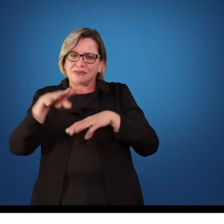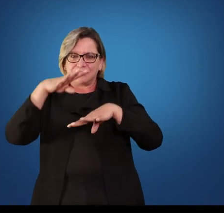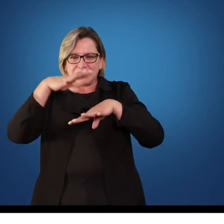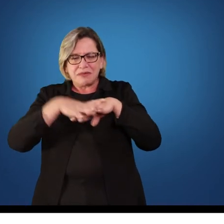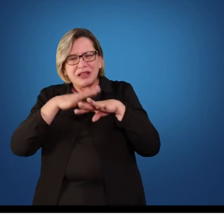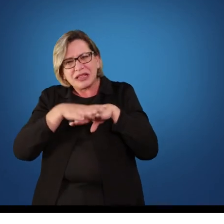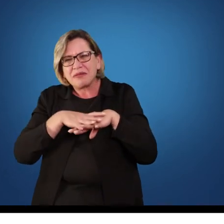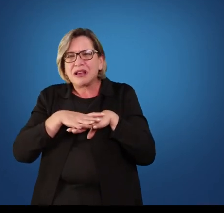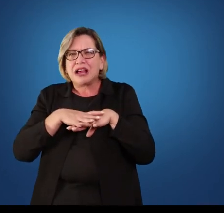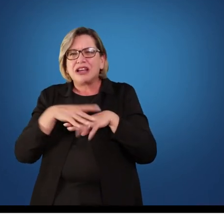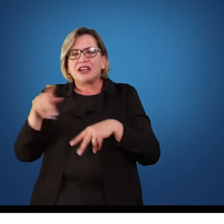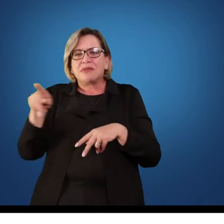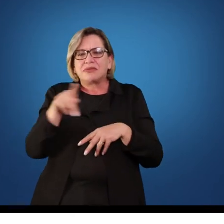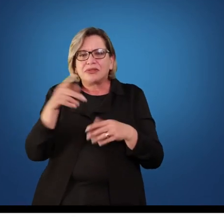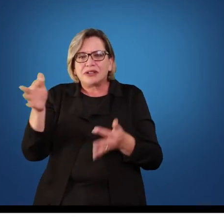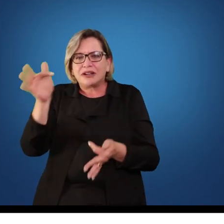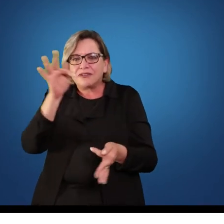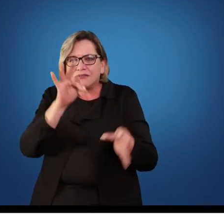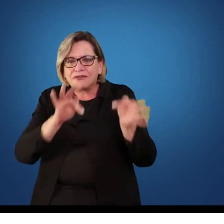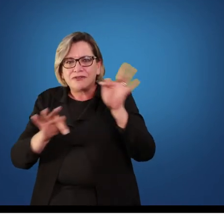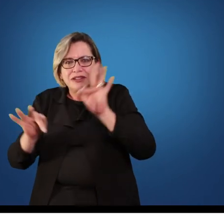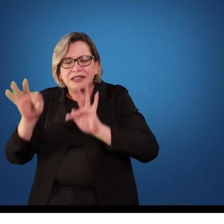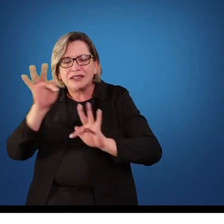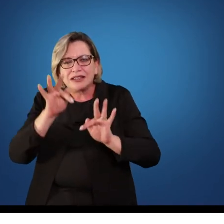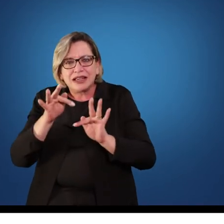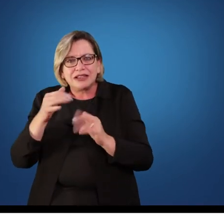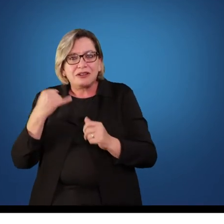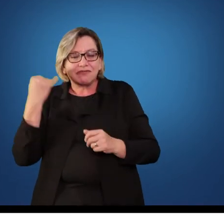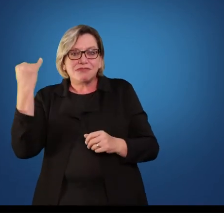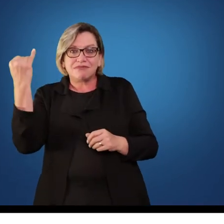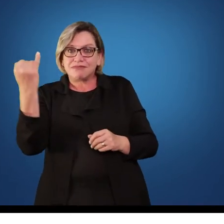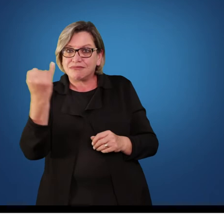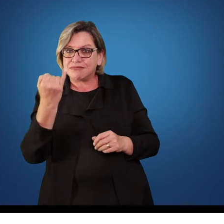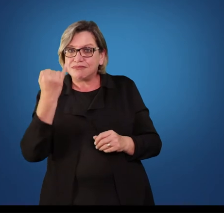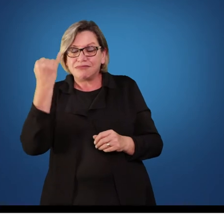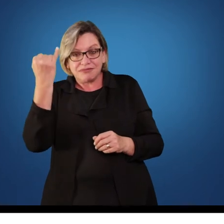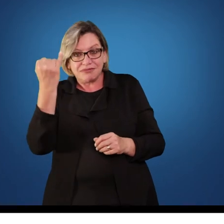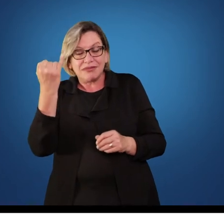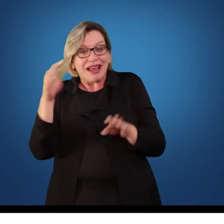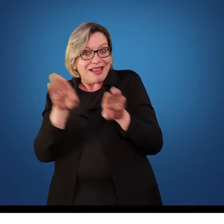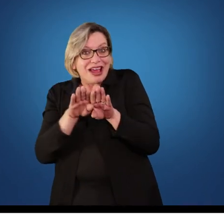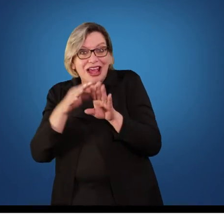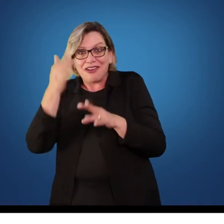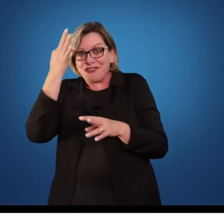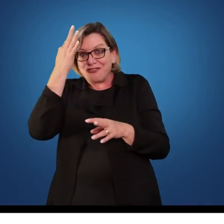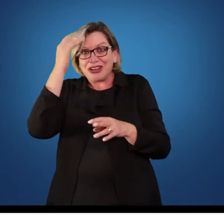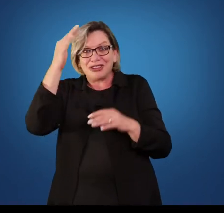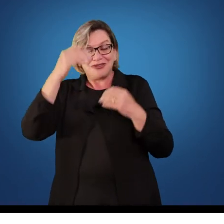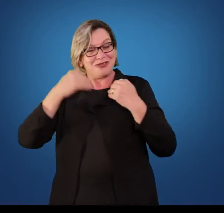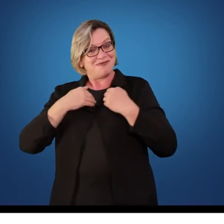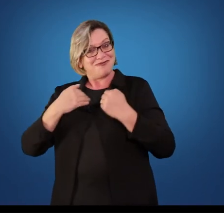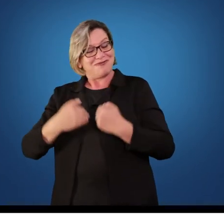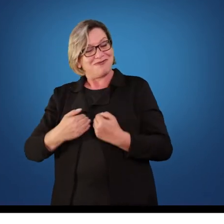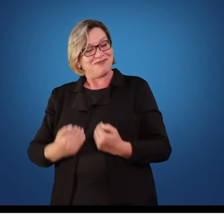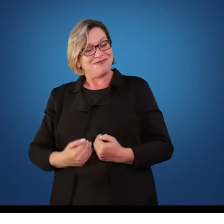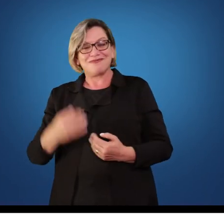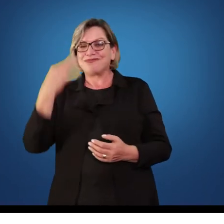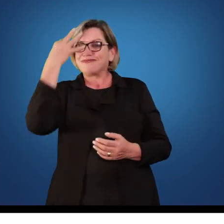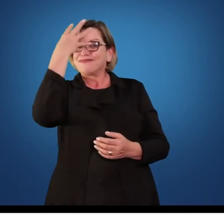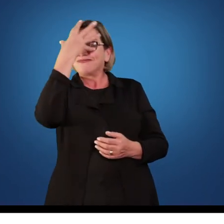questão do padrão de beleza e os meus contatos são os professores de filosofia. Então, eles me contam como a filosofia trabalha com a questão do